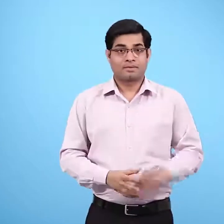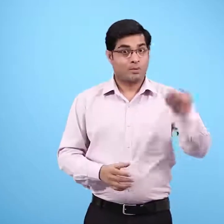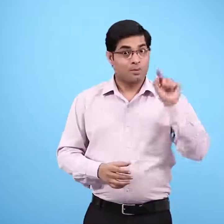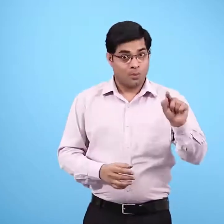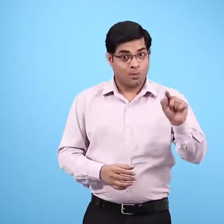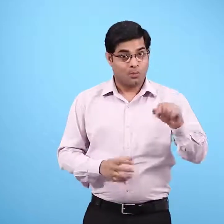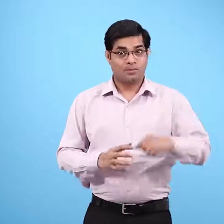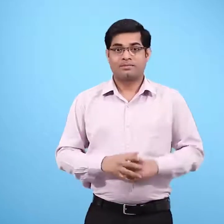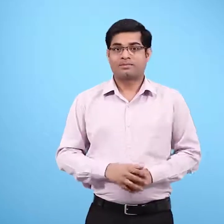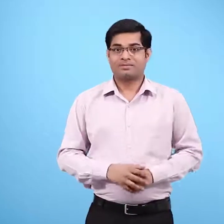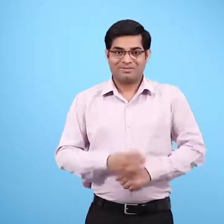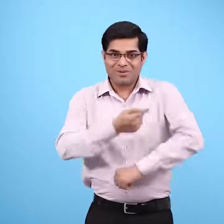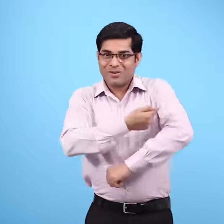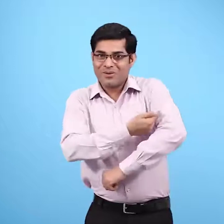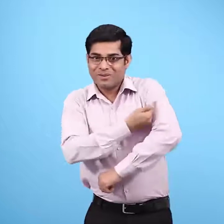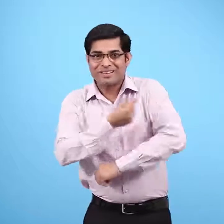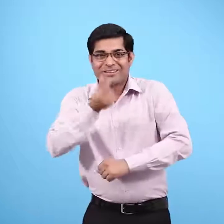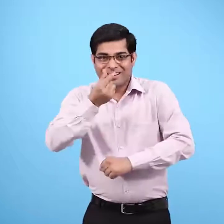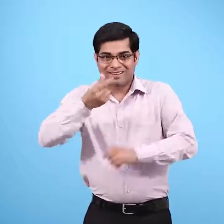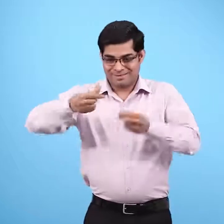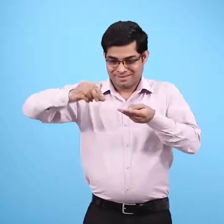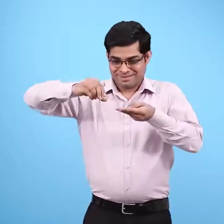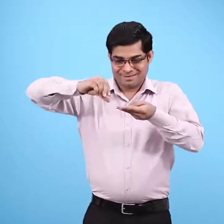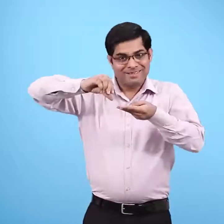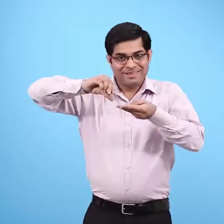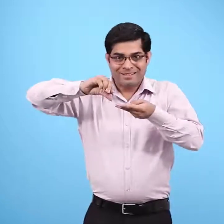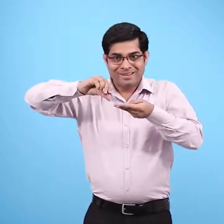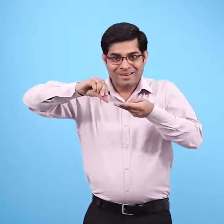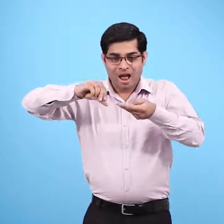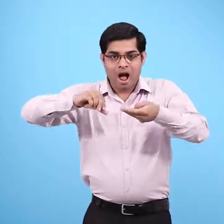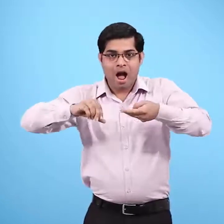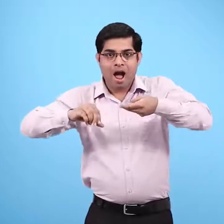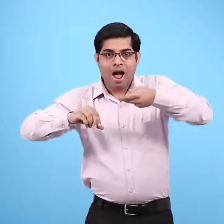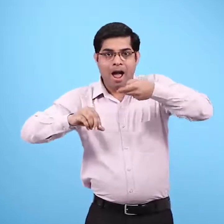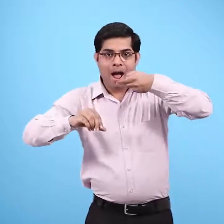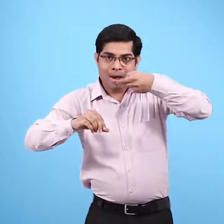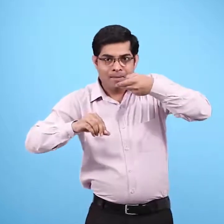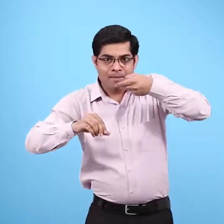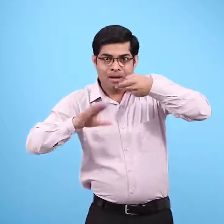क्या तुम्हारे घर पर किसी ने तुम्हें नांक बंद करके दवाई पीने को कहा है?